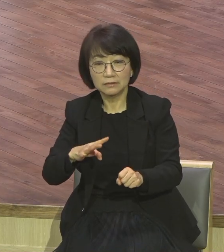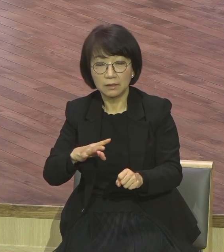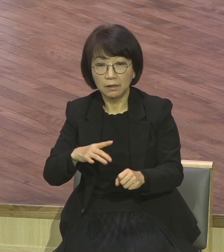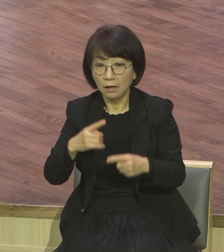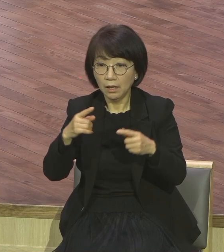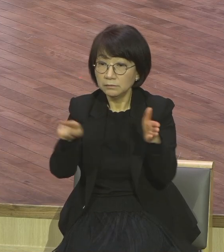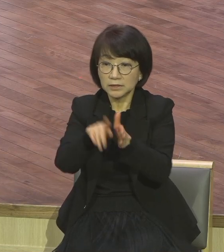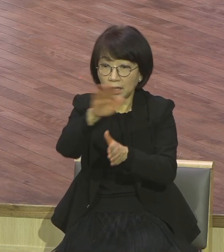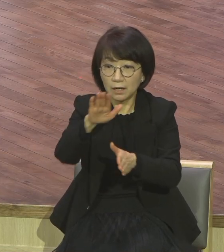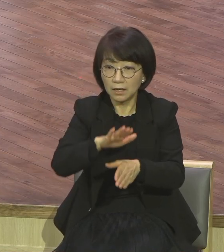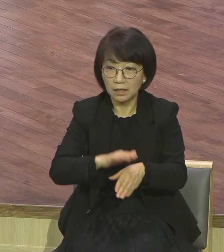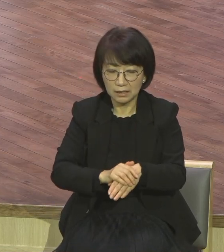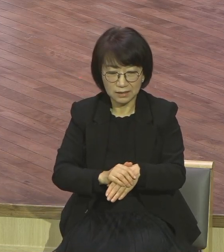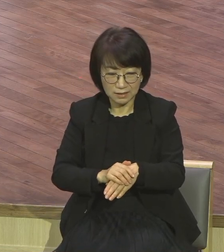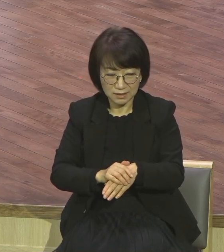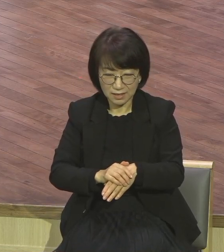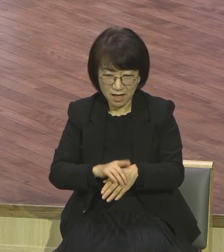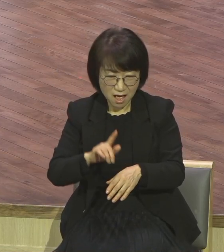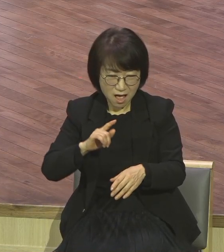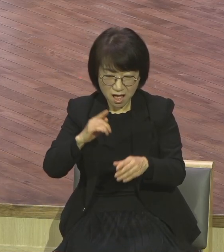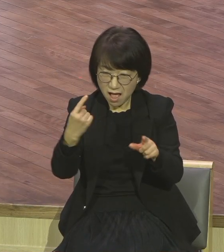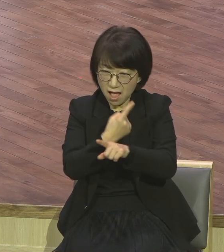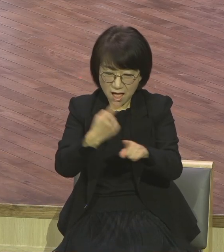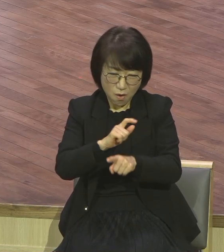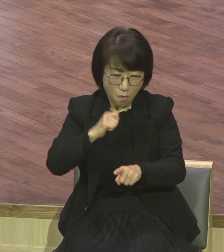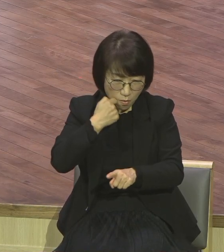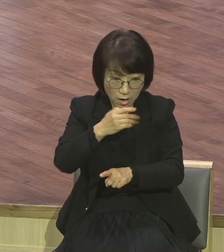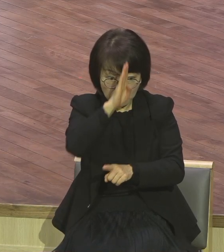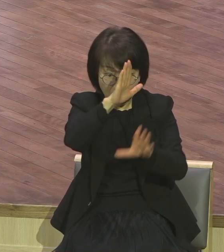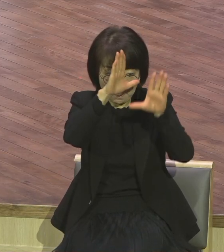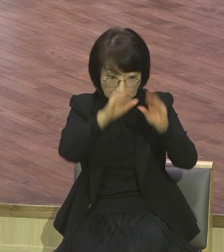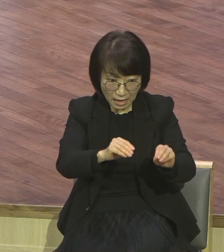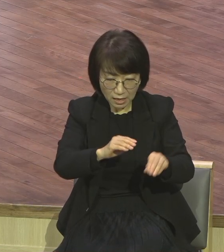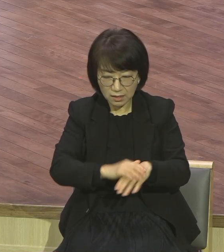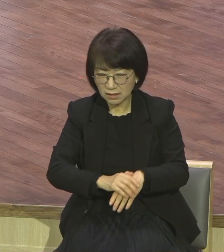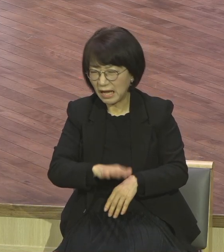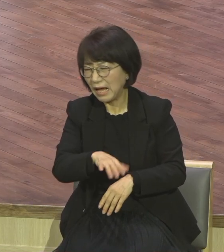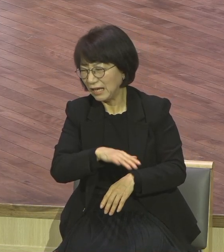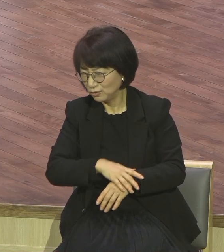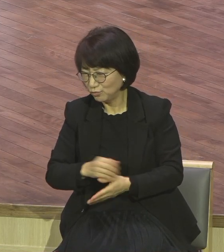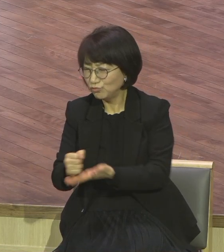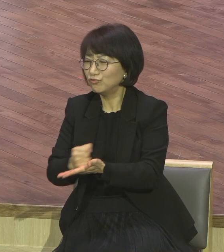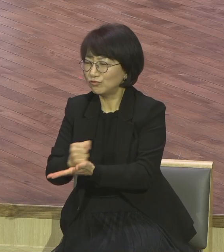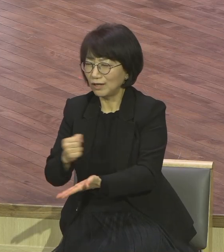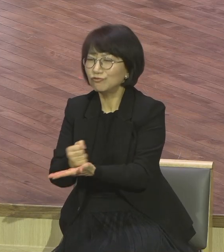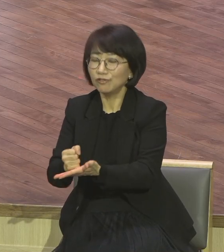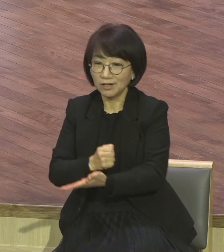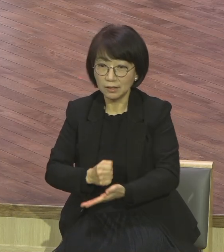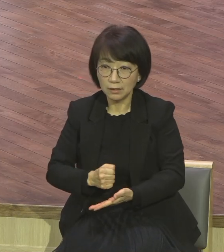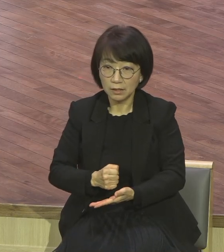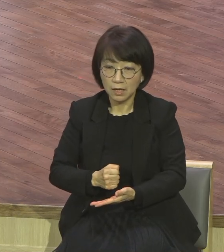원래 그렇지 않은 게 우짜다 됐겠지 전부 배척합니다.